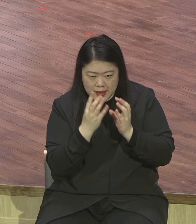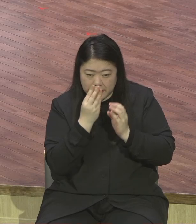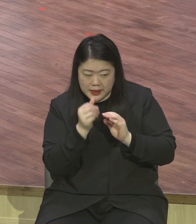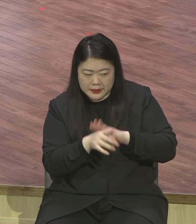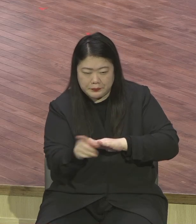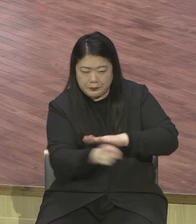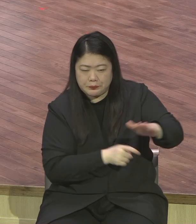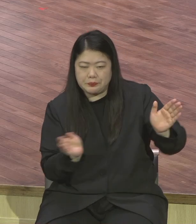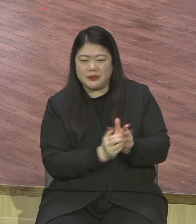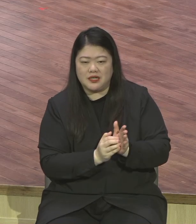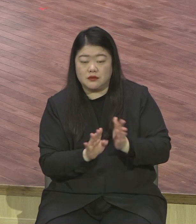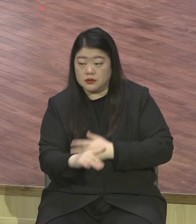말하니까